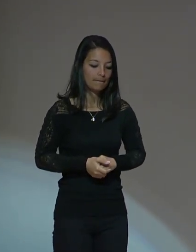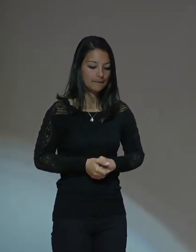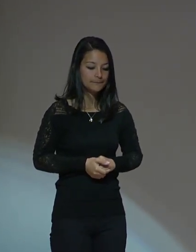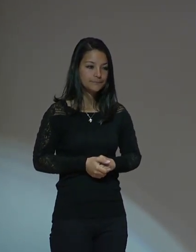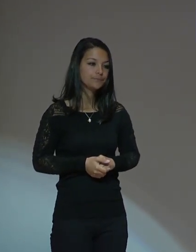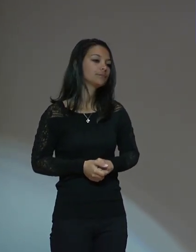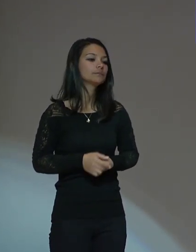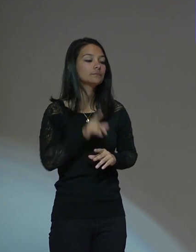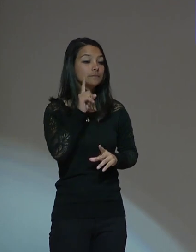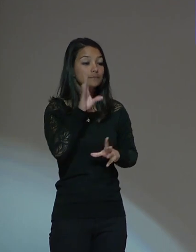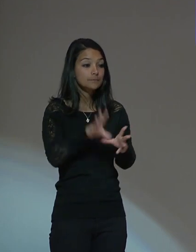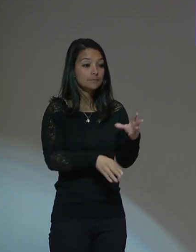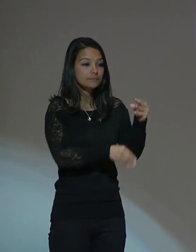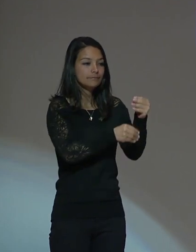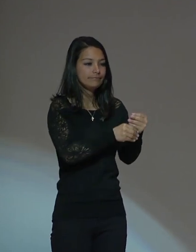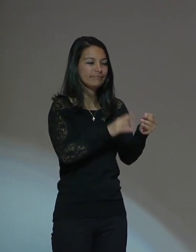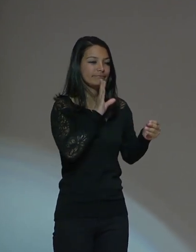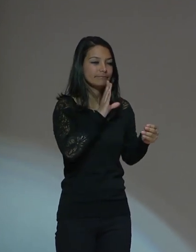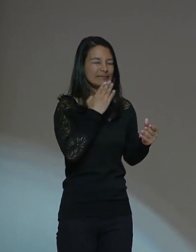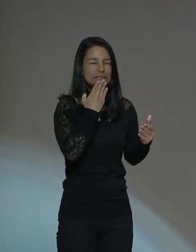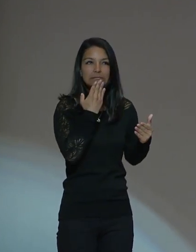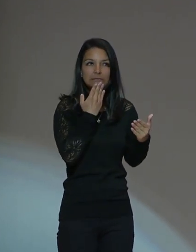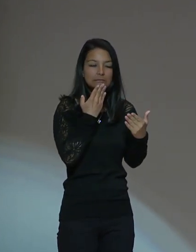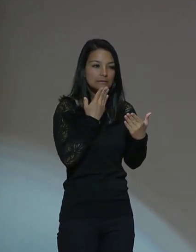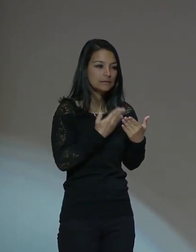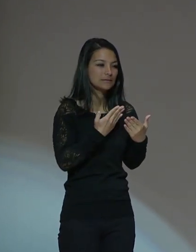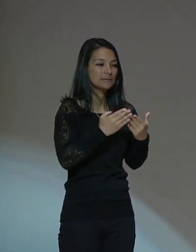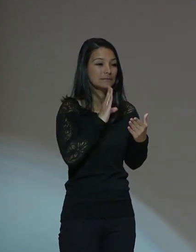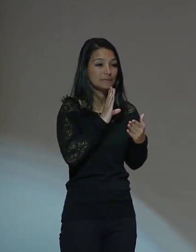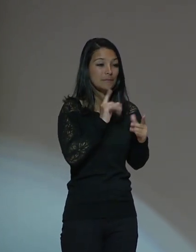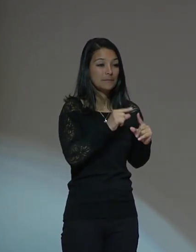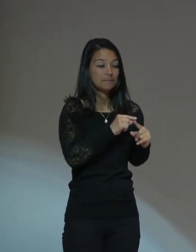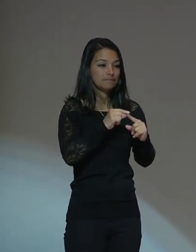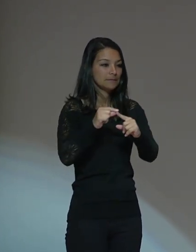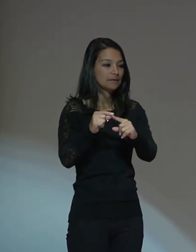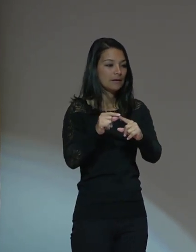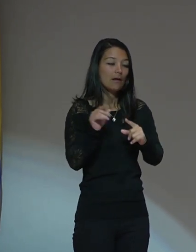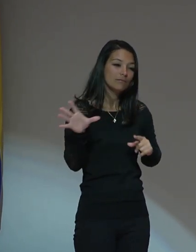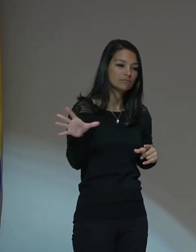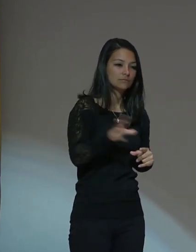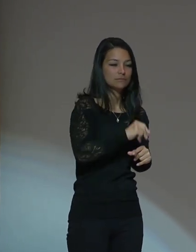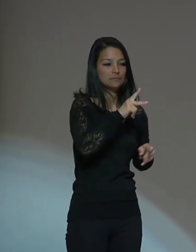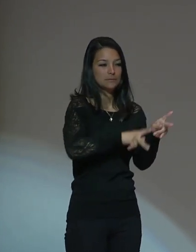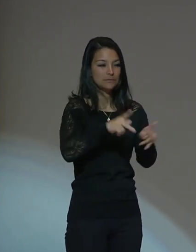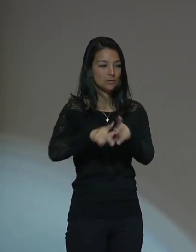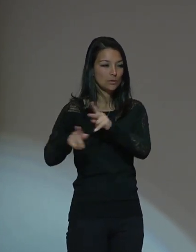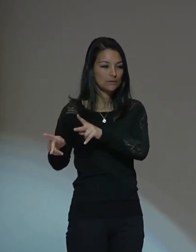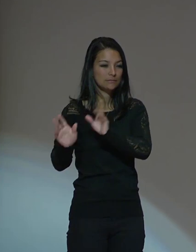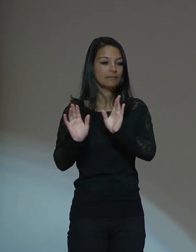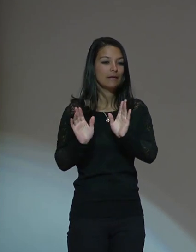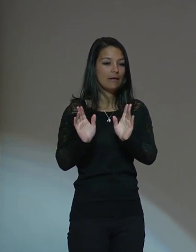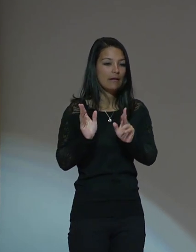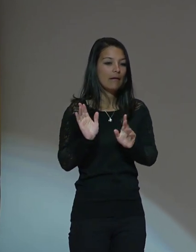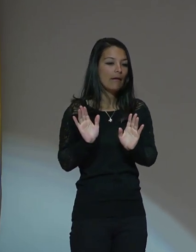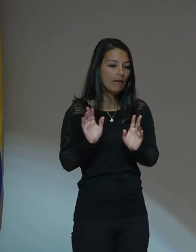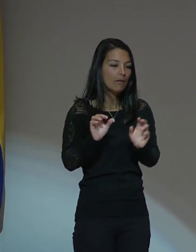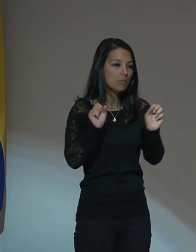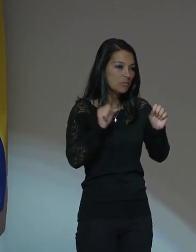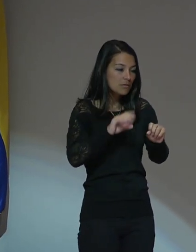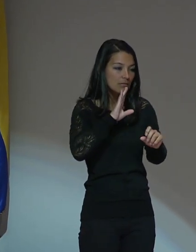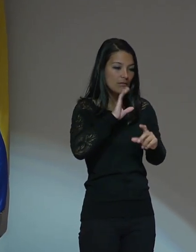También agradezco en especial a todas estas personas que podían